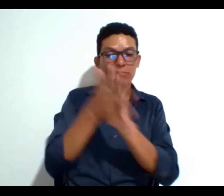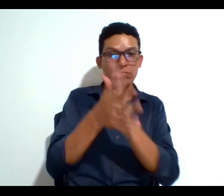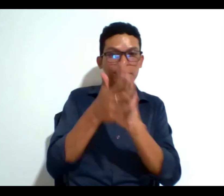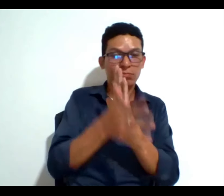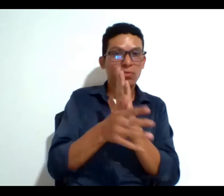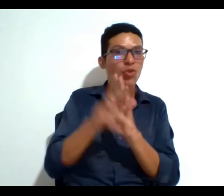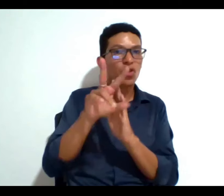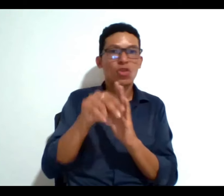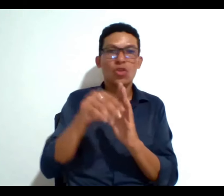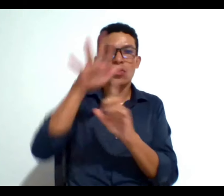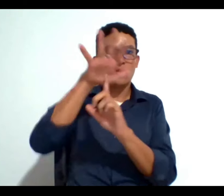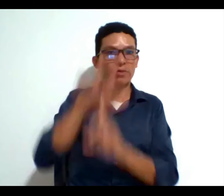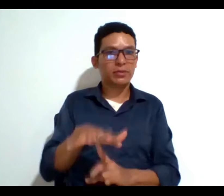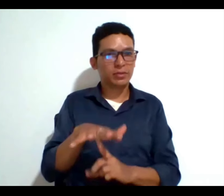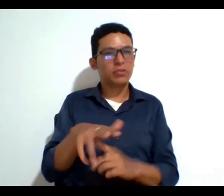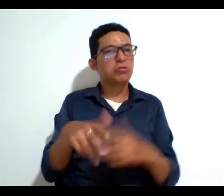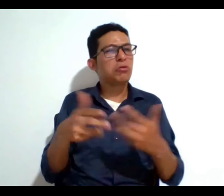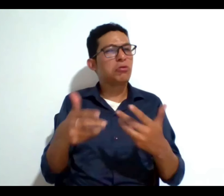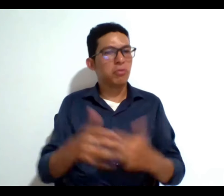discriminatorio